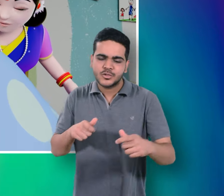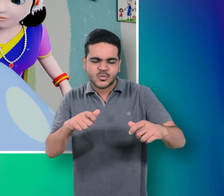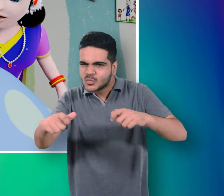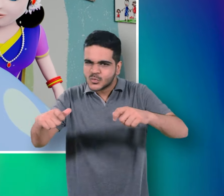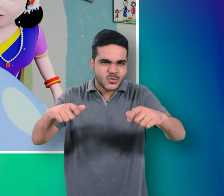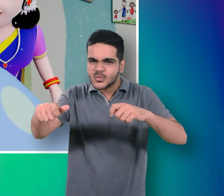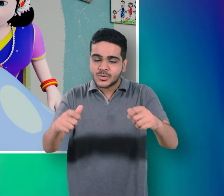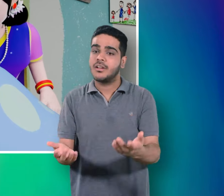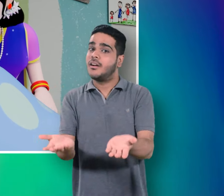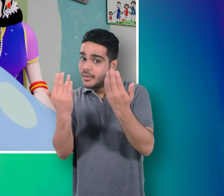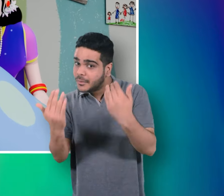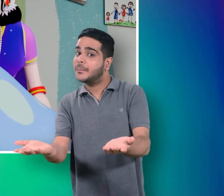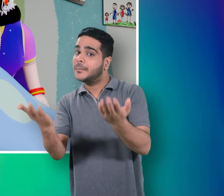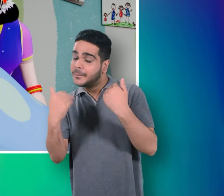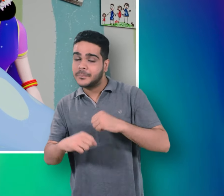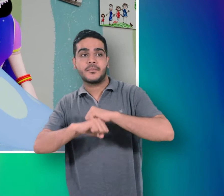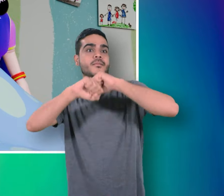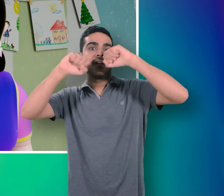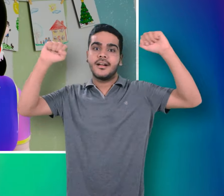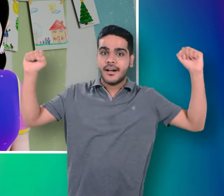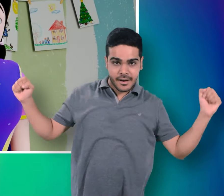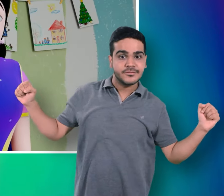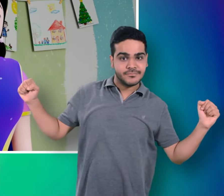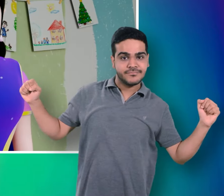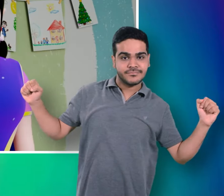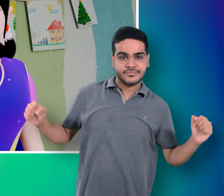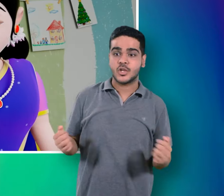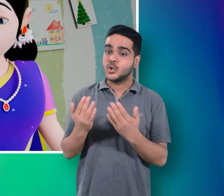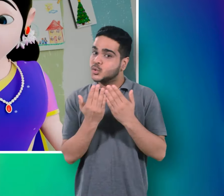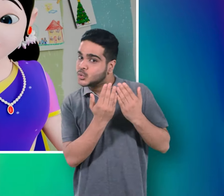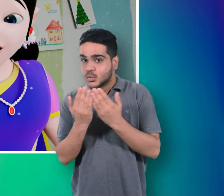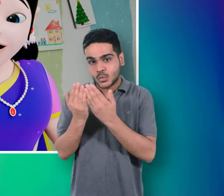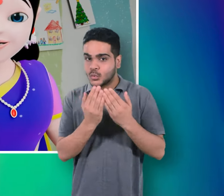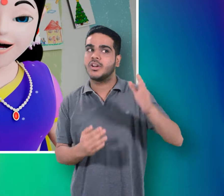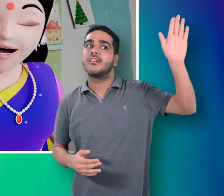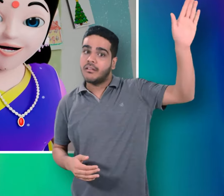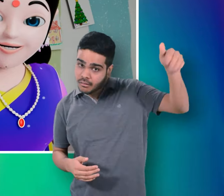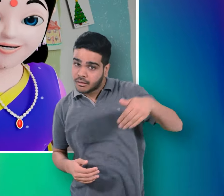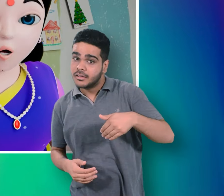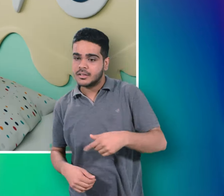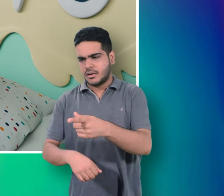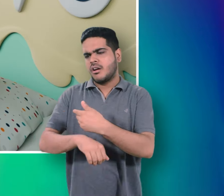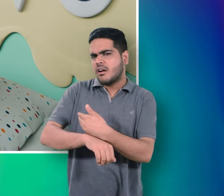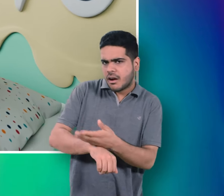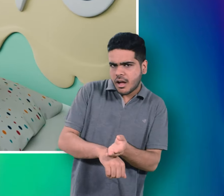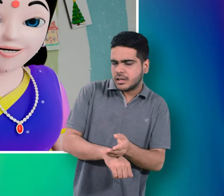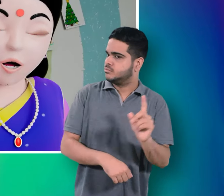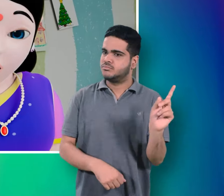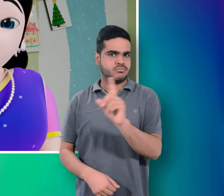मेरे प्यारे बेबी उठ जा जरा स्कूल के लिए तुम्हे लेट हो